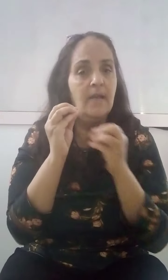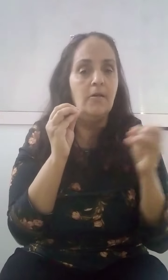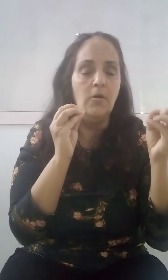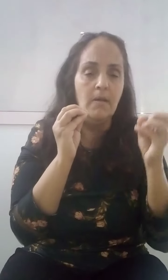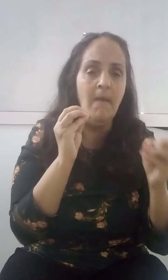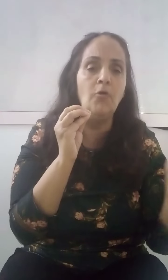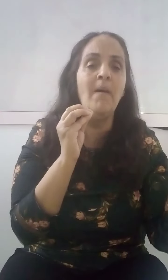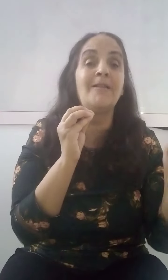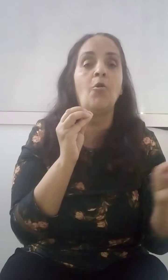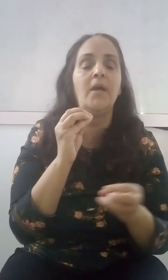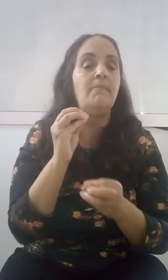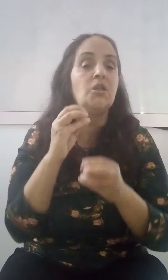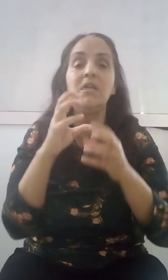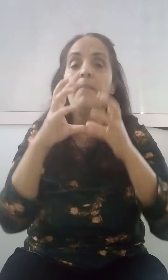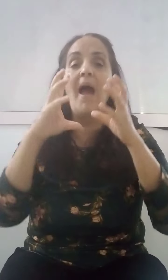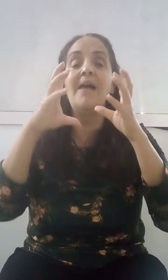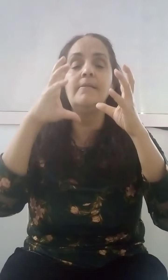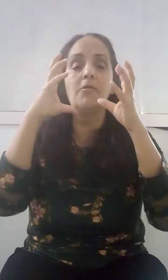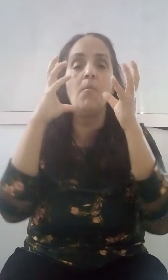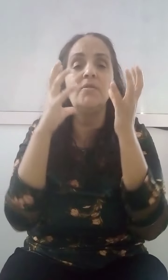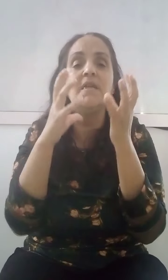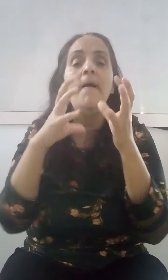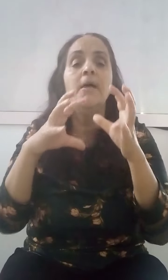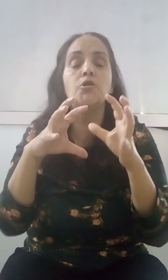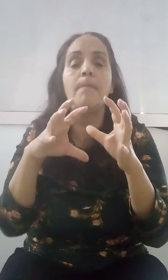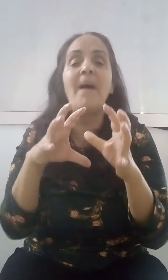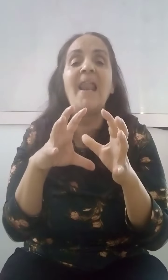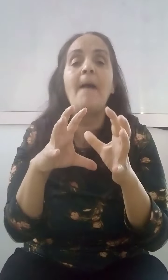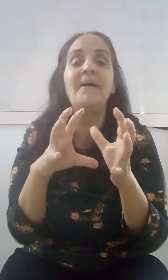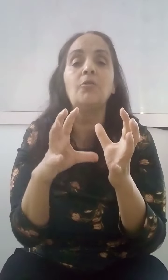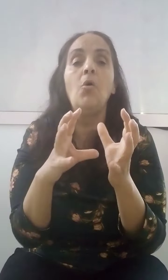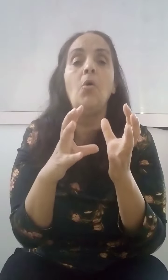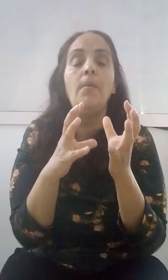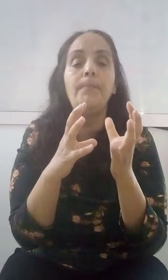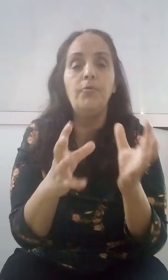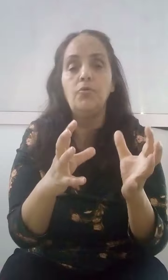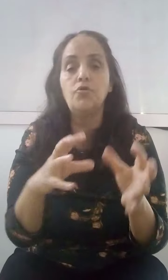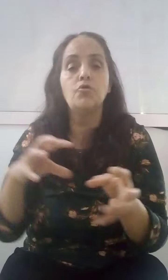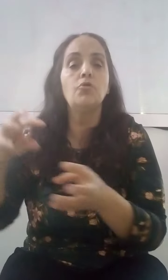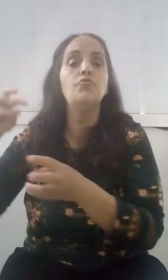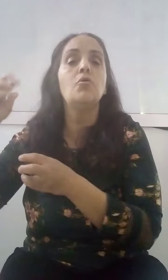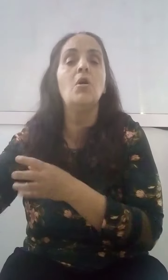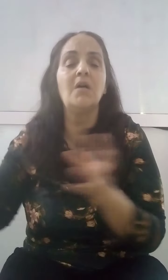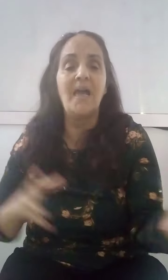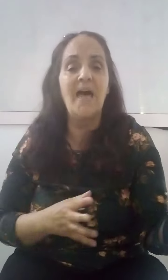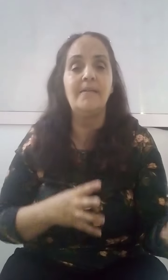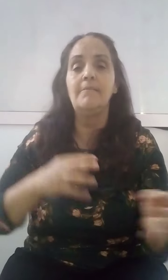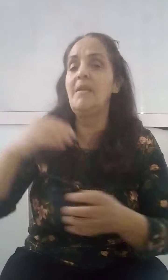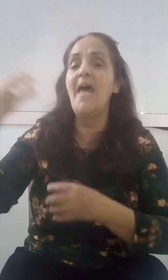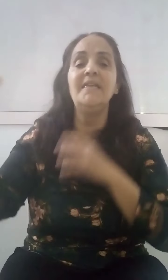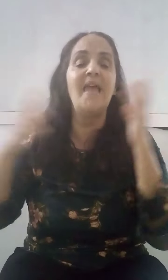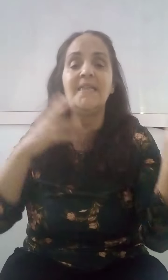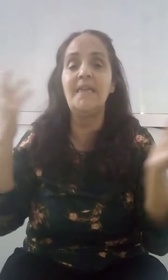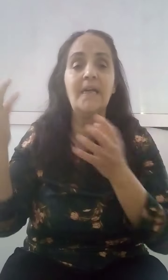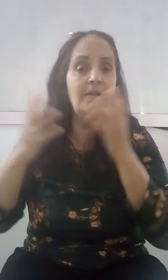لكي بأسفل لكلمات الناس ترجع بأطن عربة ترجع بأسفل كوكالان من هذه الهدي كان